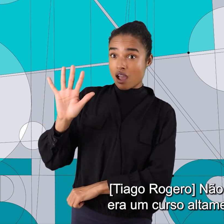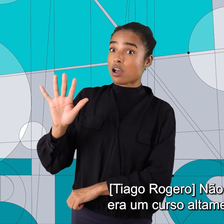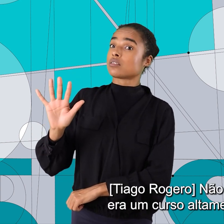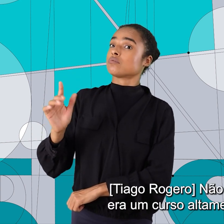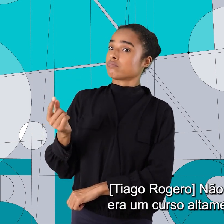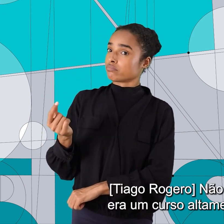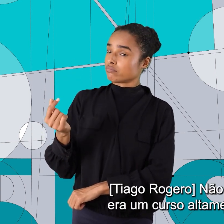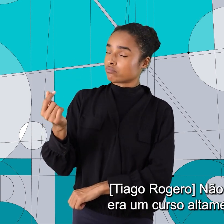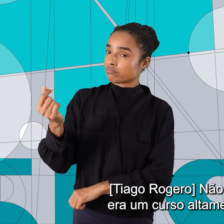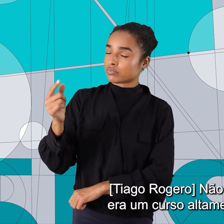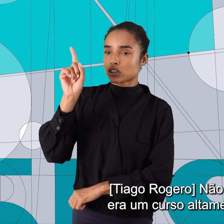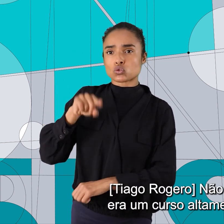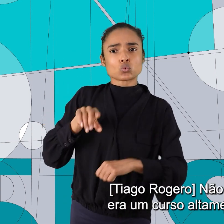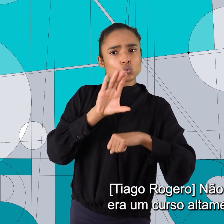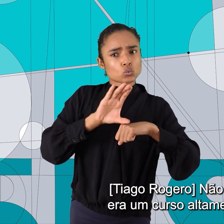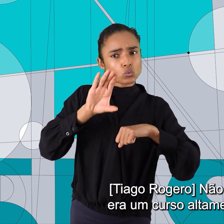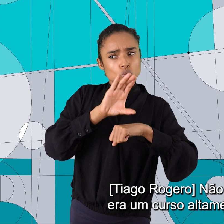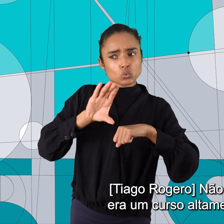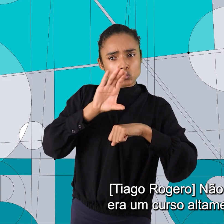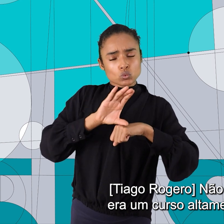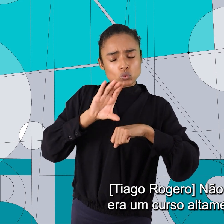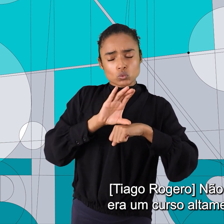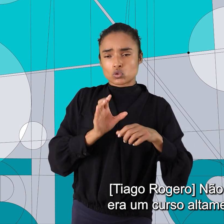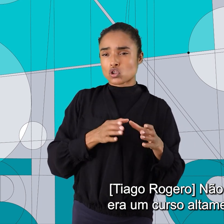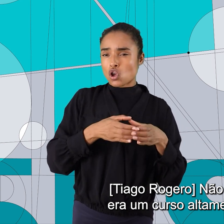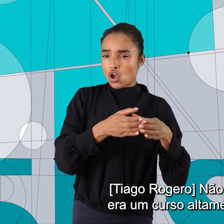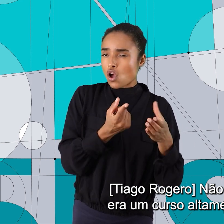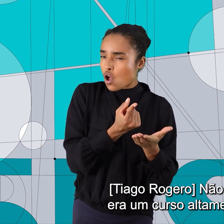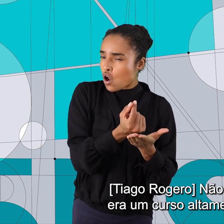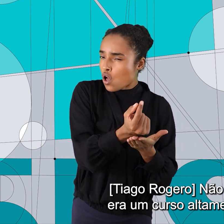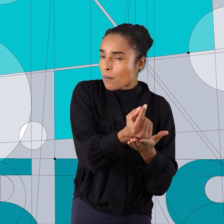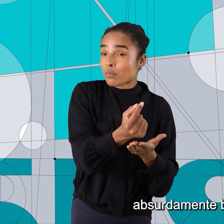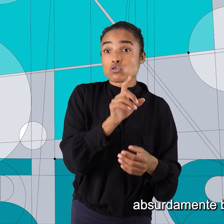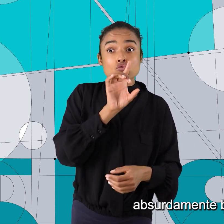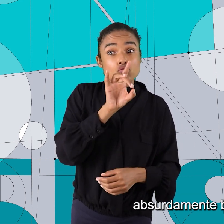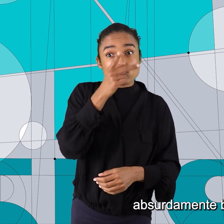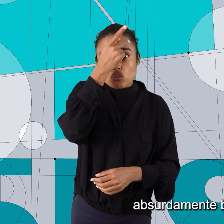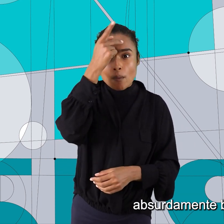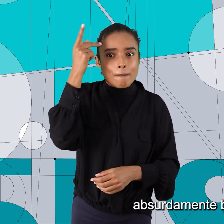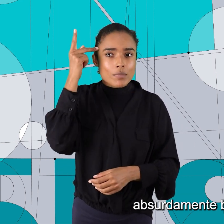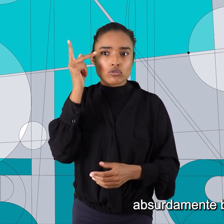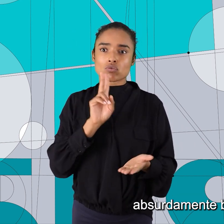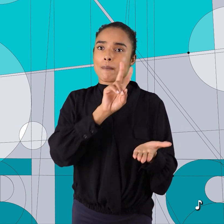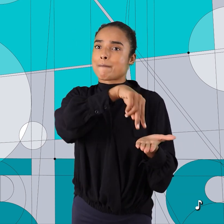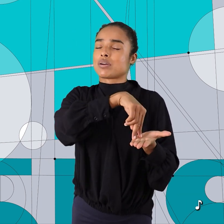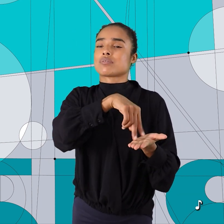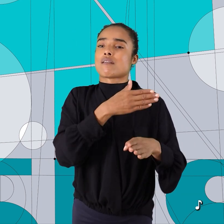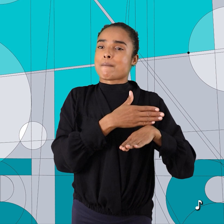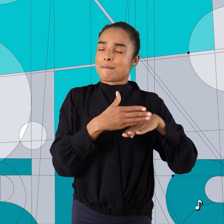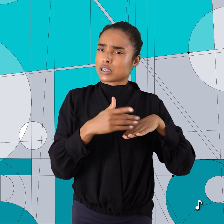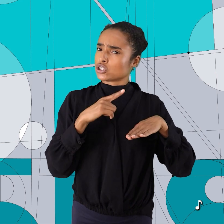não por acaso era um curso altamente elitista, absurdamente branco.